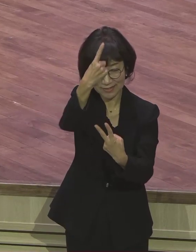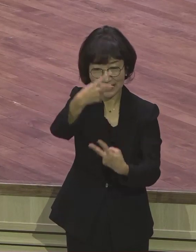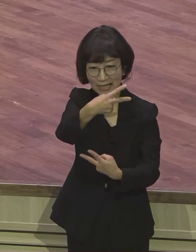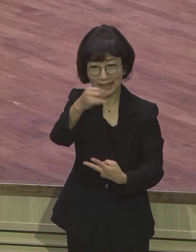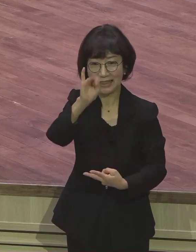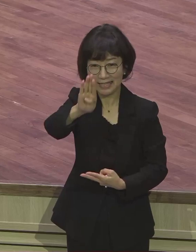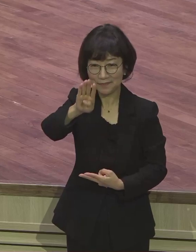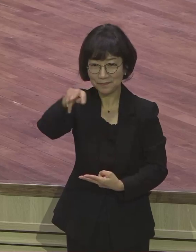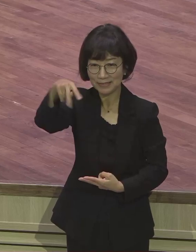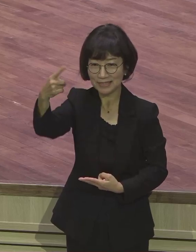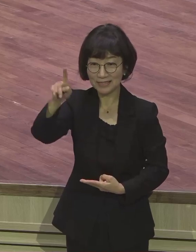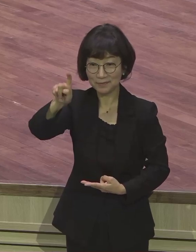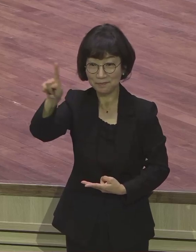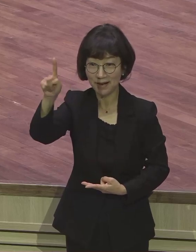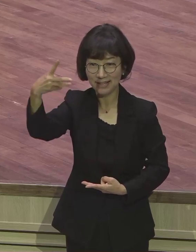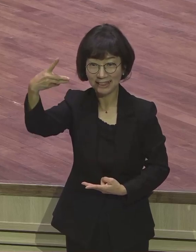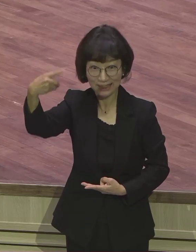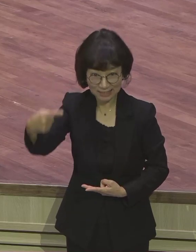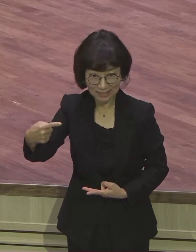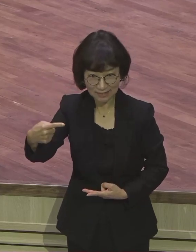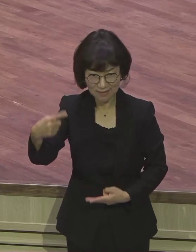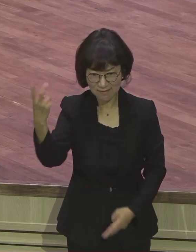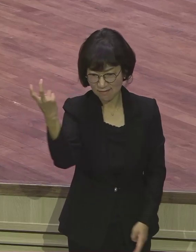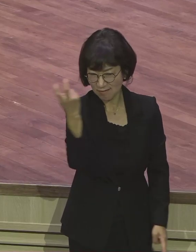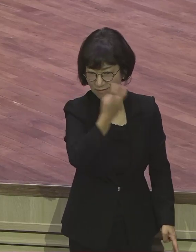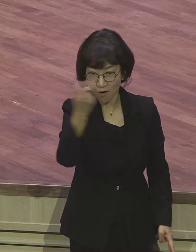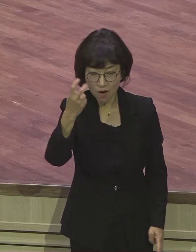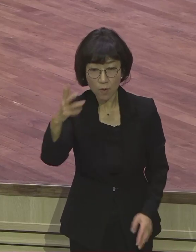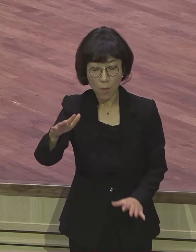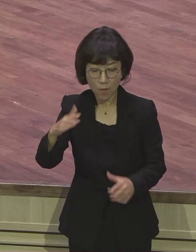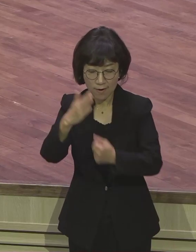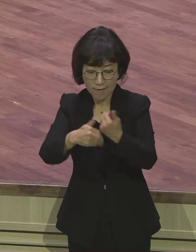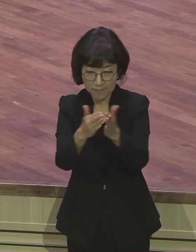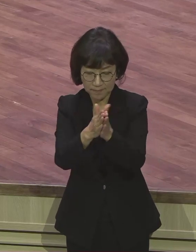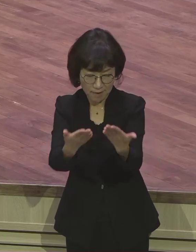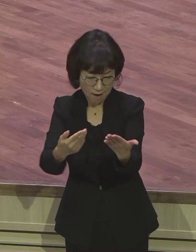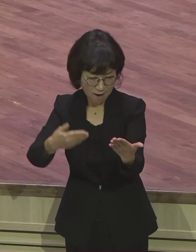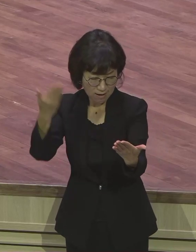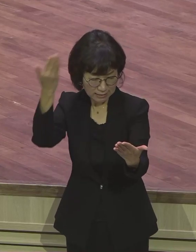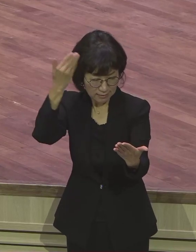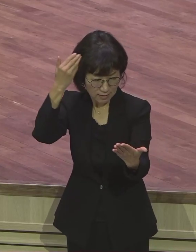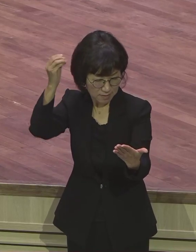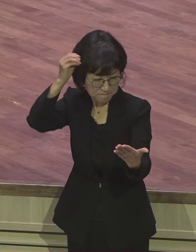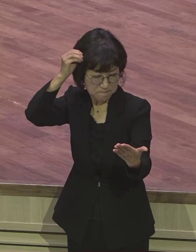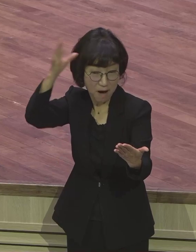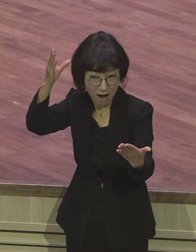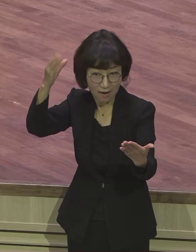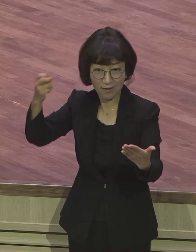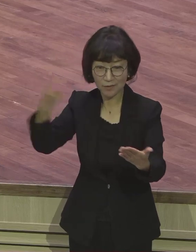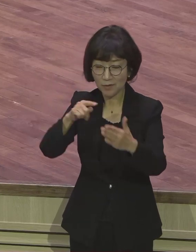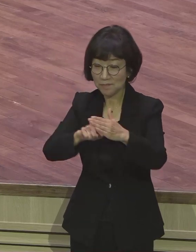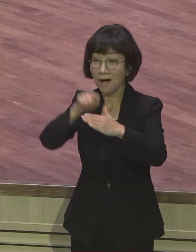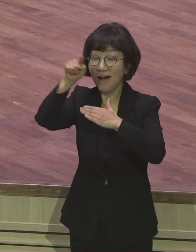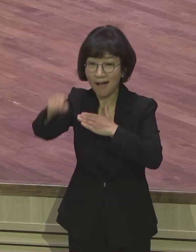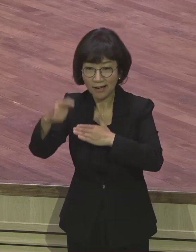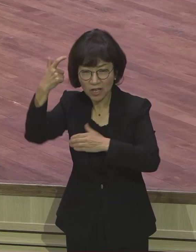성경적으로 많은 영적인 지식도 알고 또 세상에 나가서 영적인 체험도 많이 하고